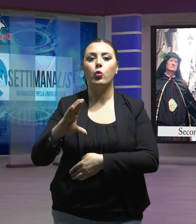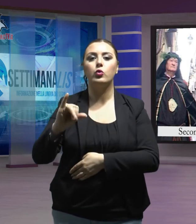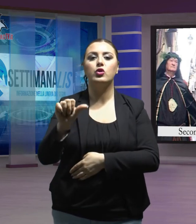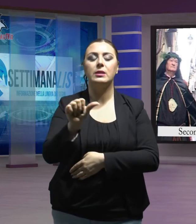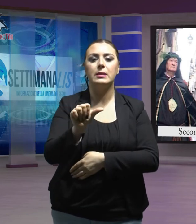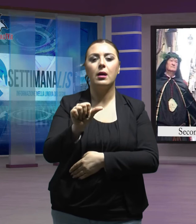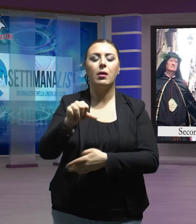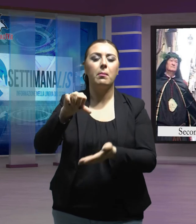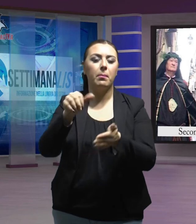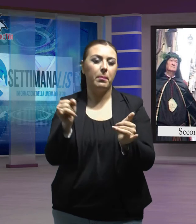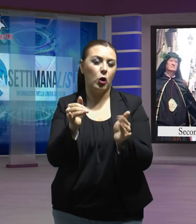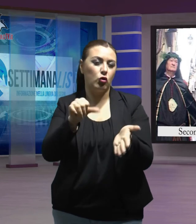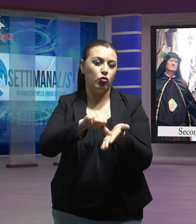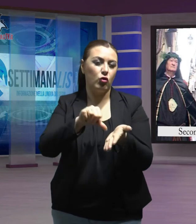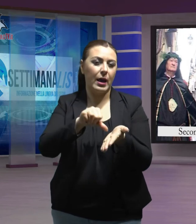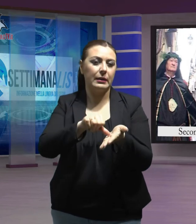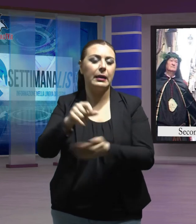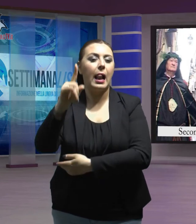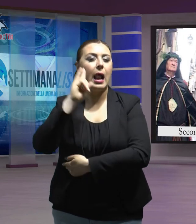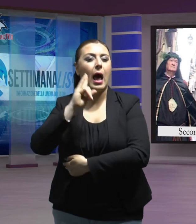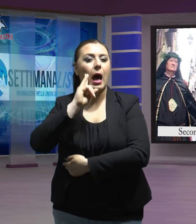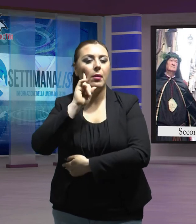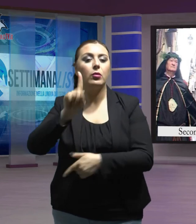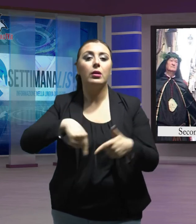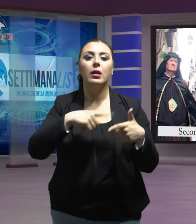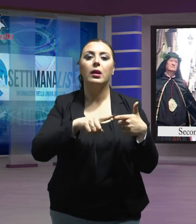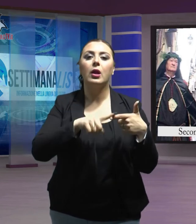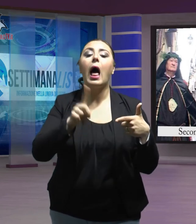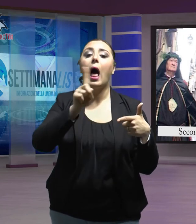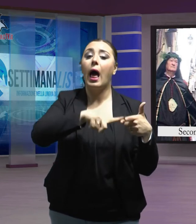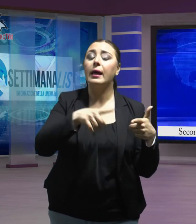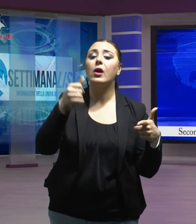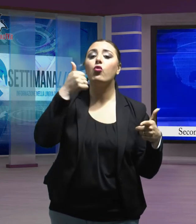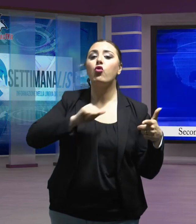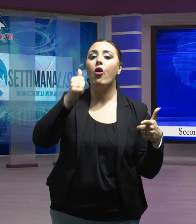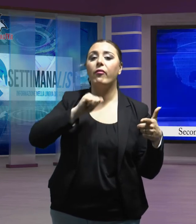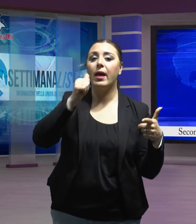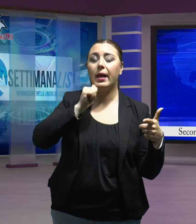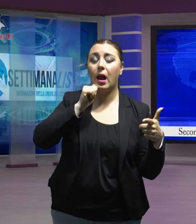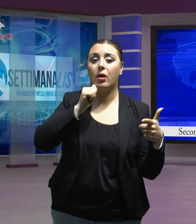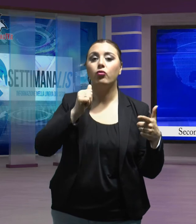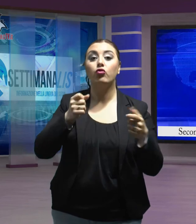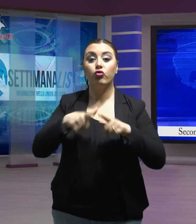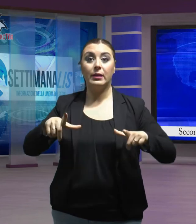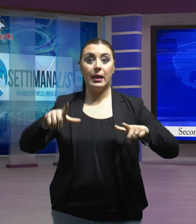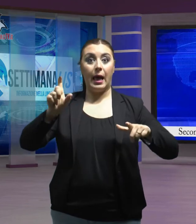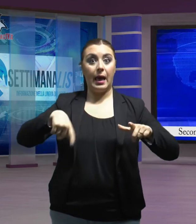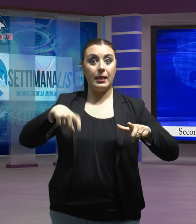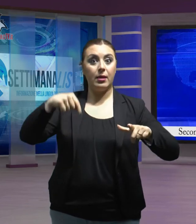centri dell'Ametino ma anche del Soveratese. A Catanzaro consueto bagno